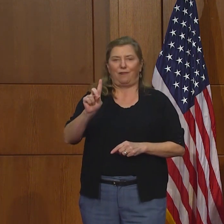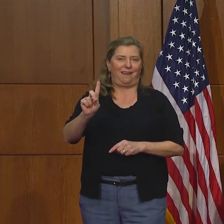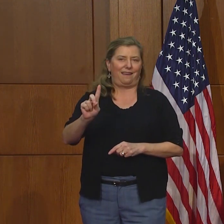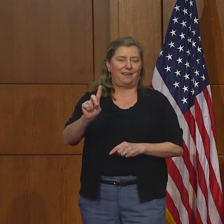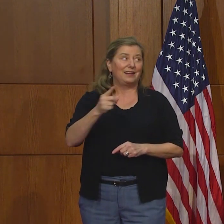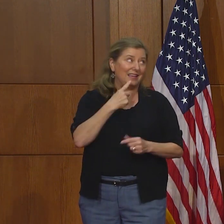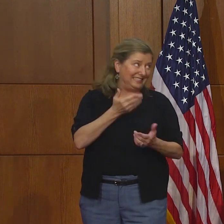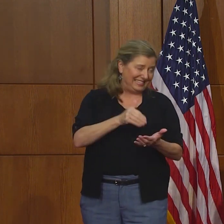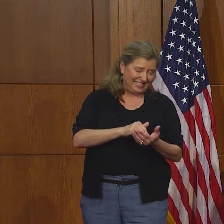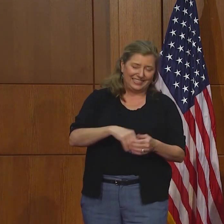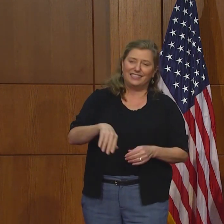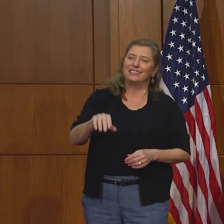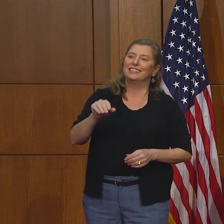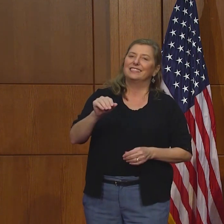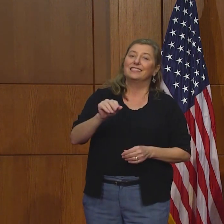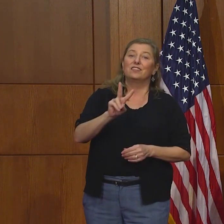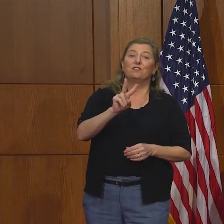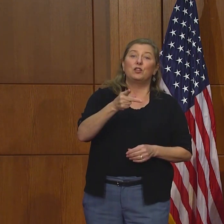org.